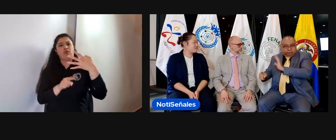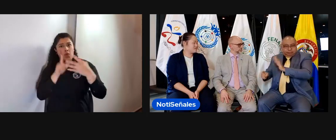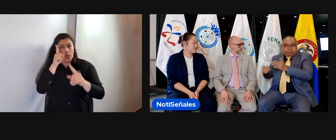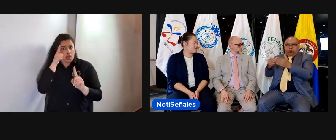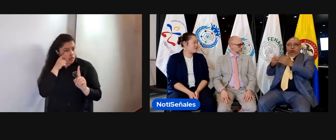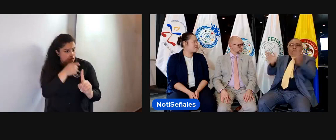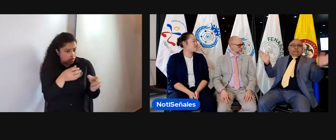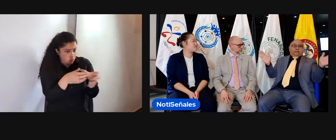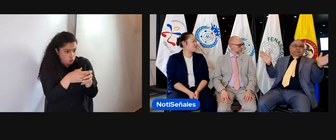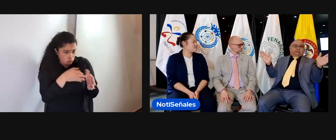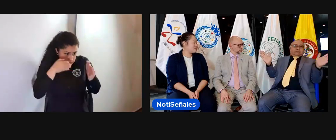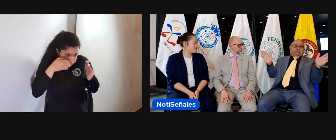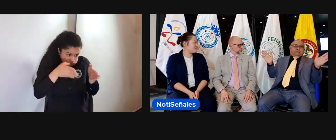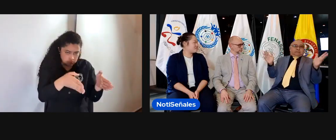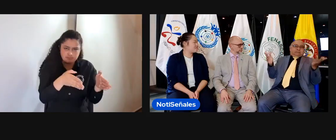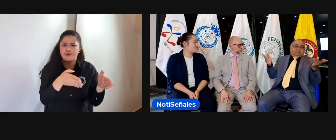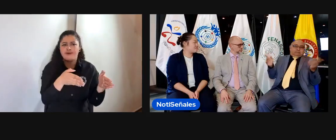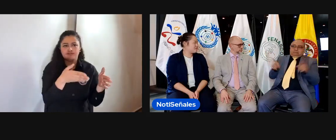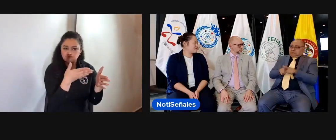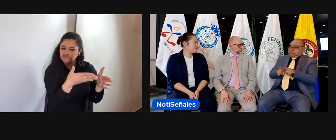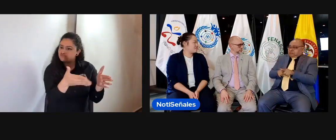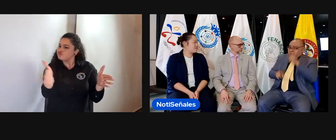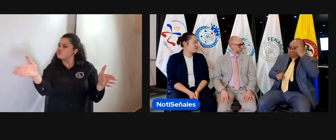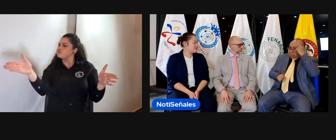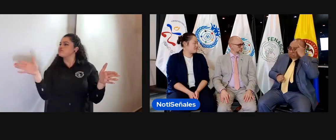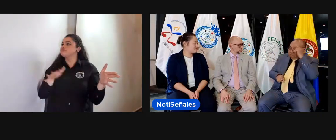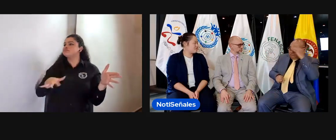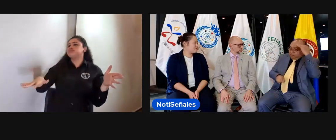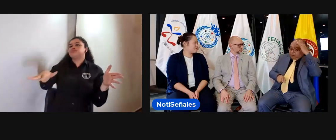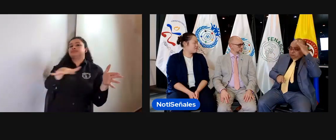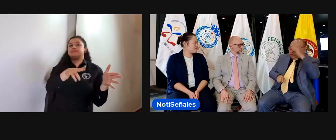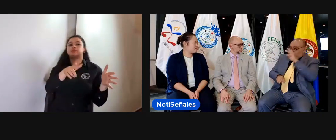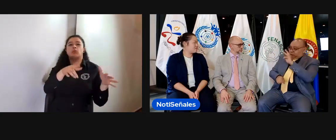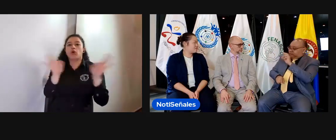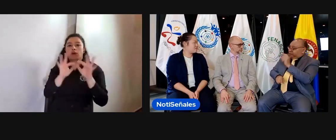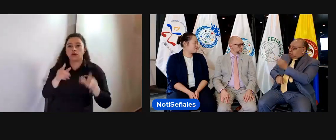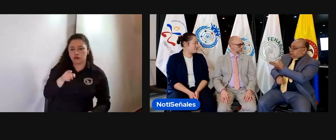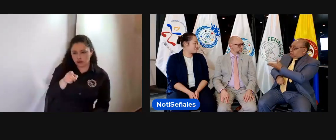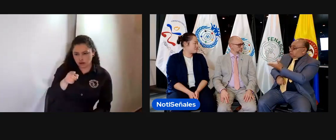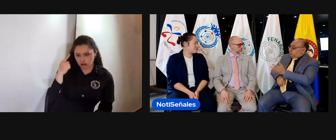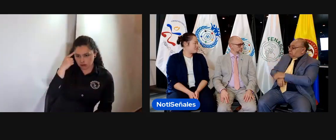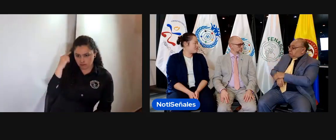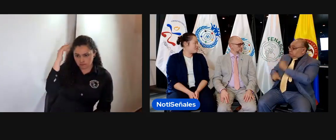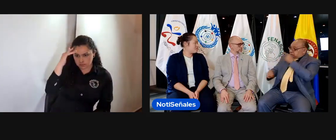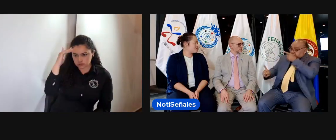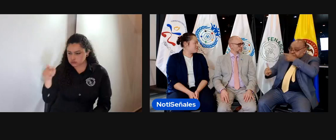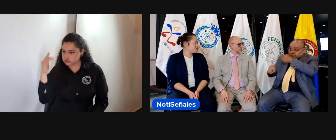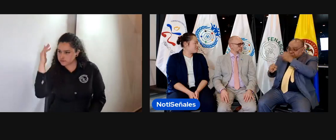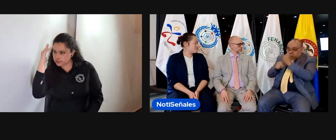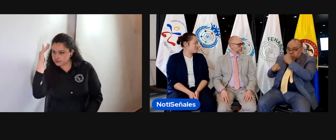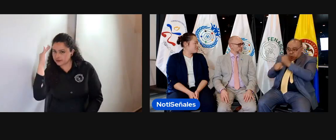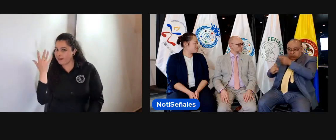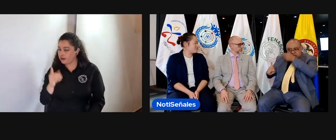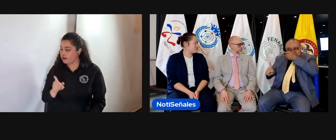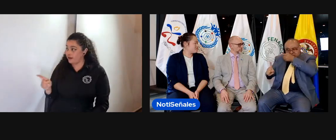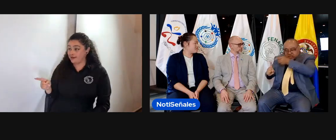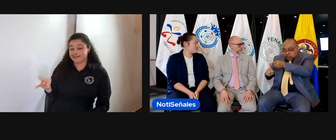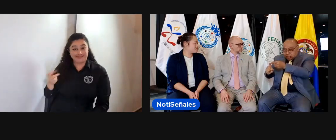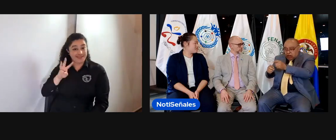sectores, no solamente el trabajo con las asociaciones, es un trabajo abierto para las personas sordas. Es la misma filosofía que tiene la